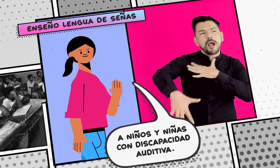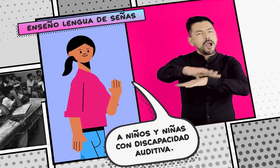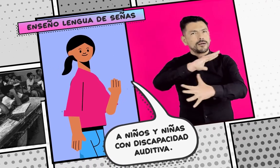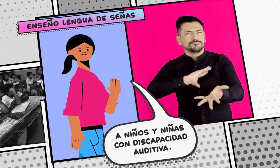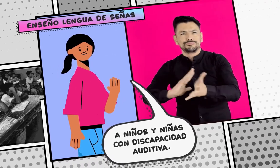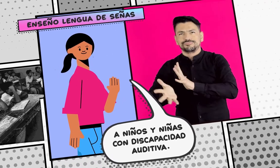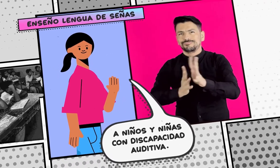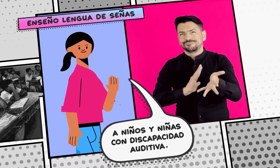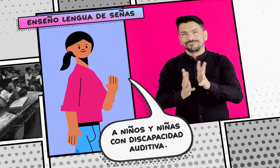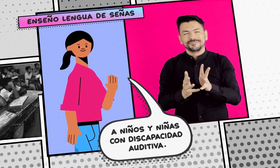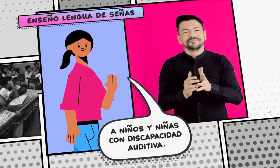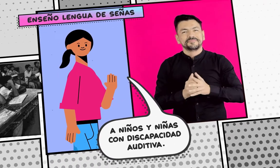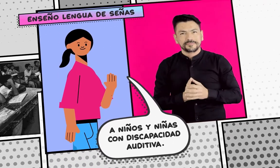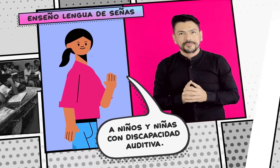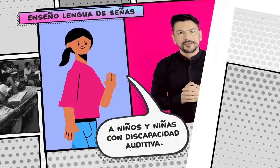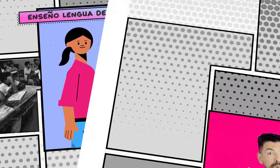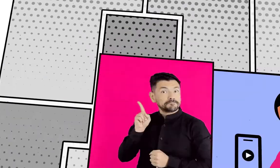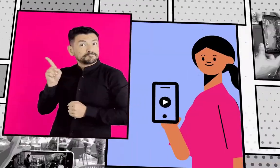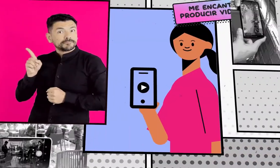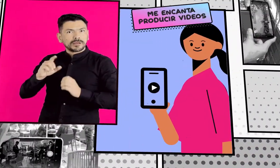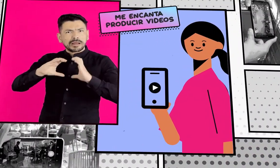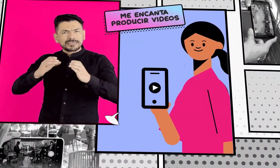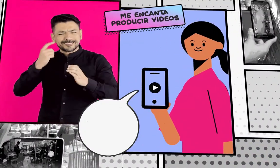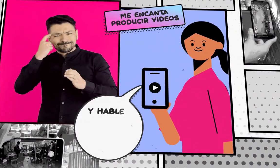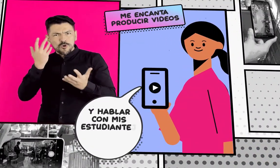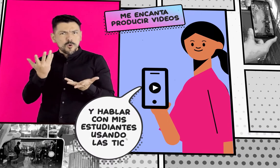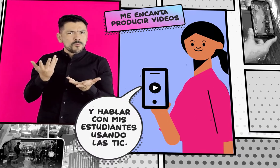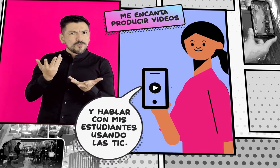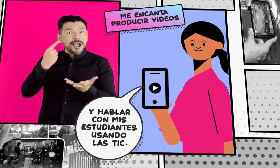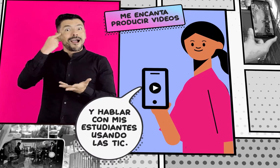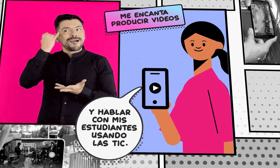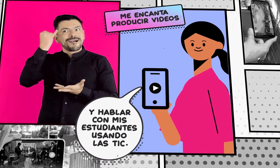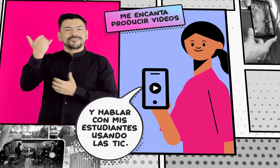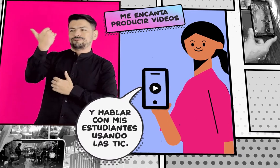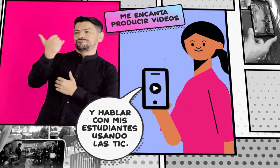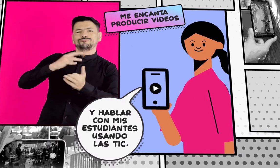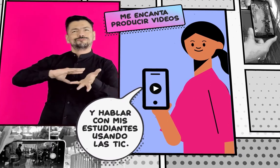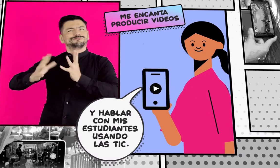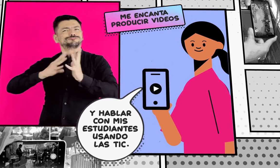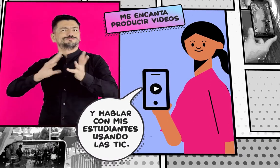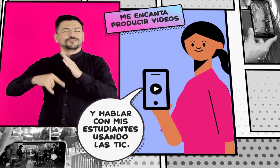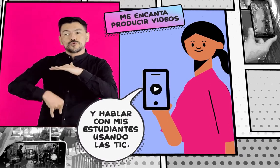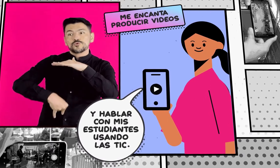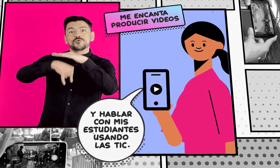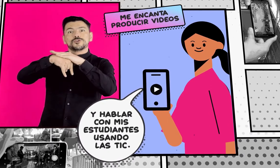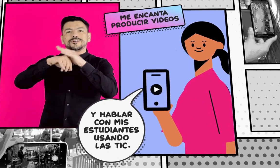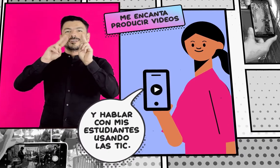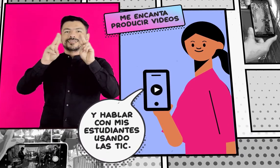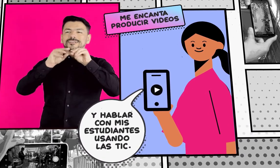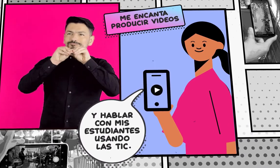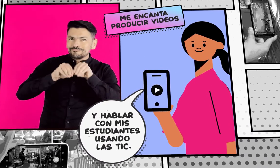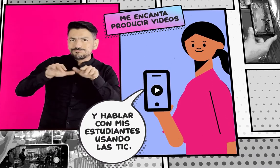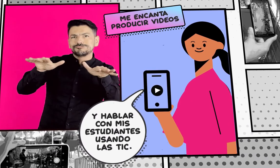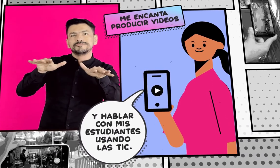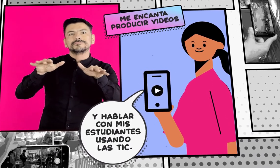lengua de señas. Para editar sus clases, Mayra produce videos que sube a internet, se comunica con